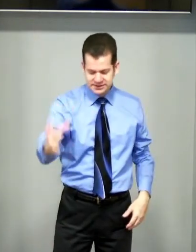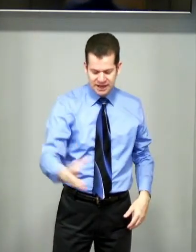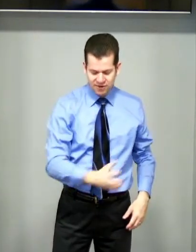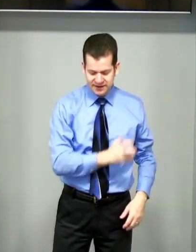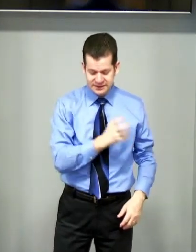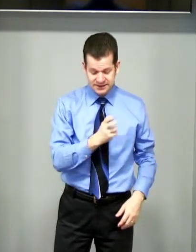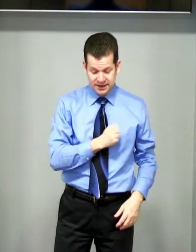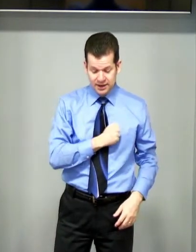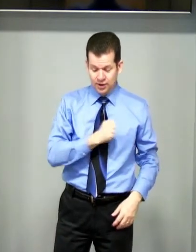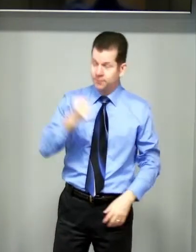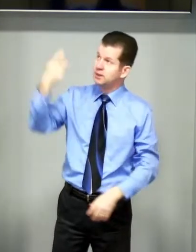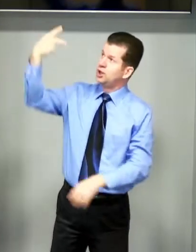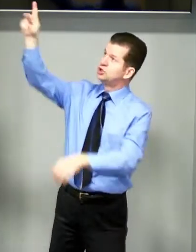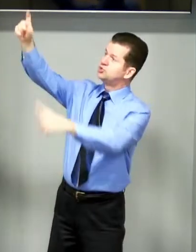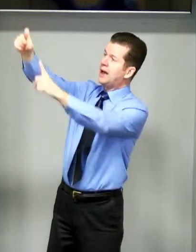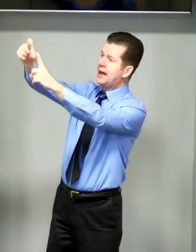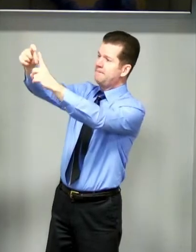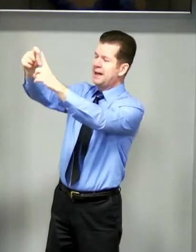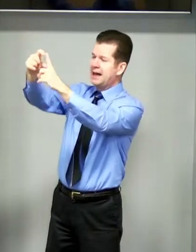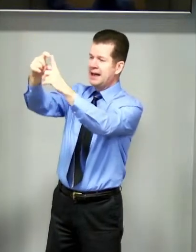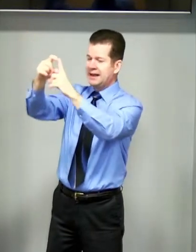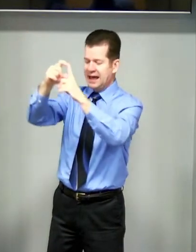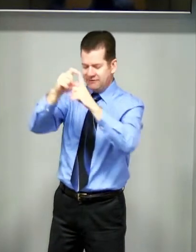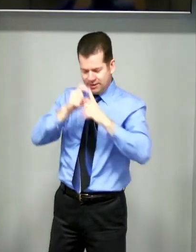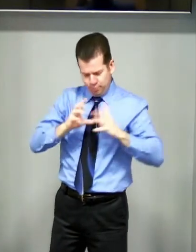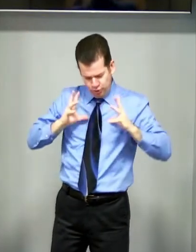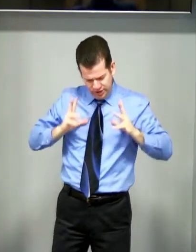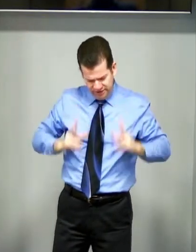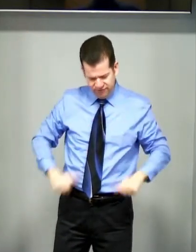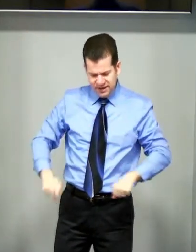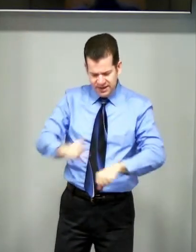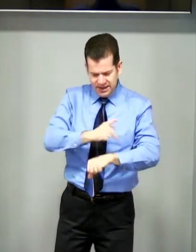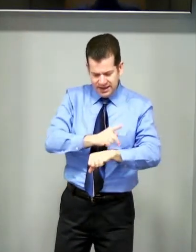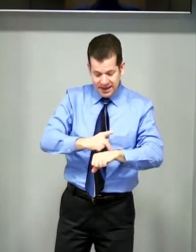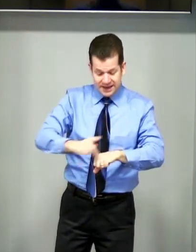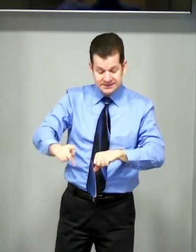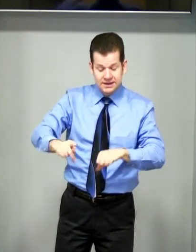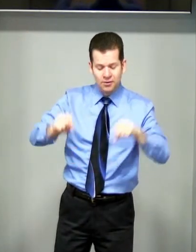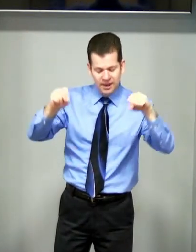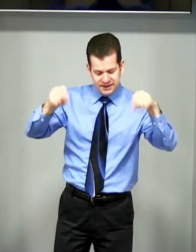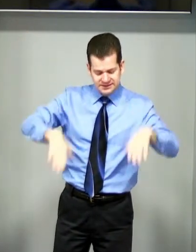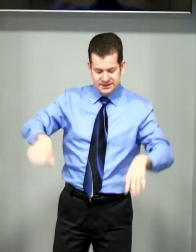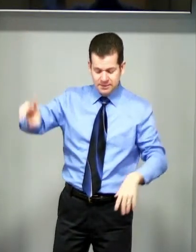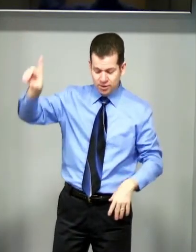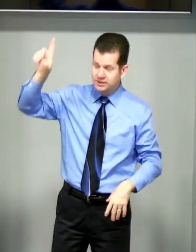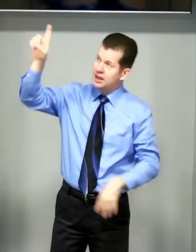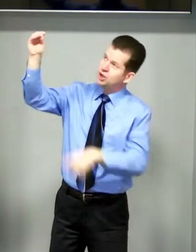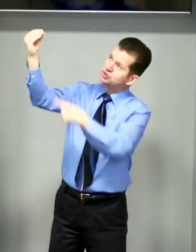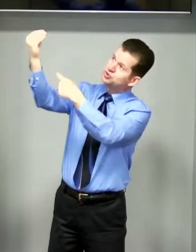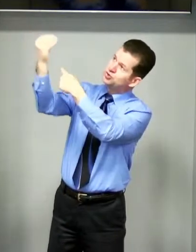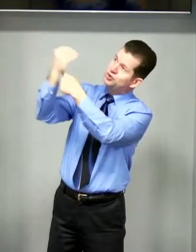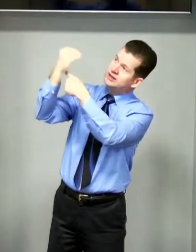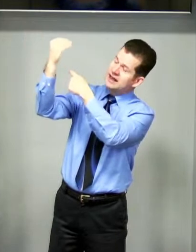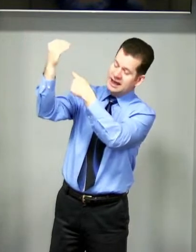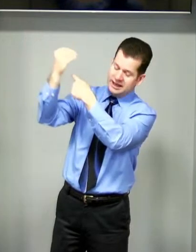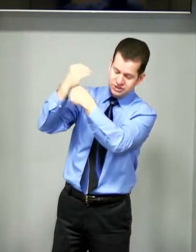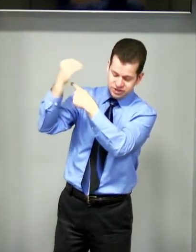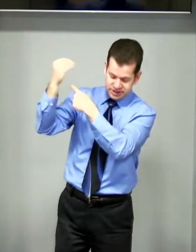salvação Sua palavra purificação Se meu Deus cuida de